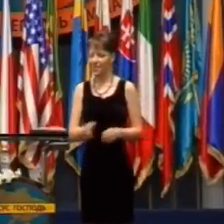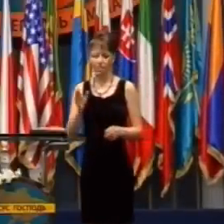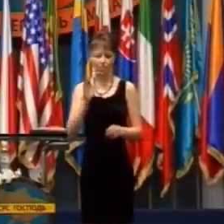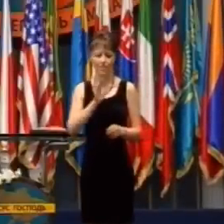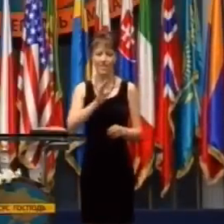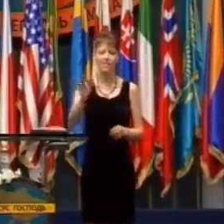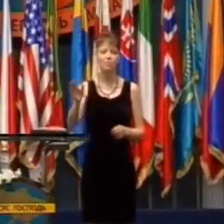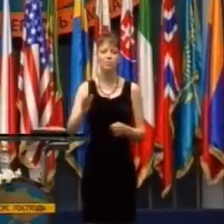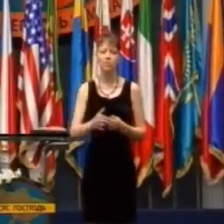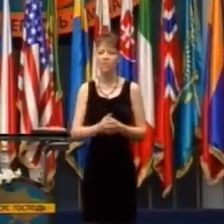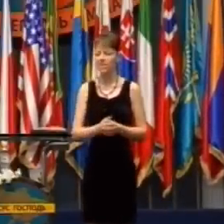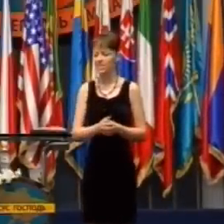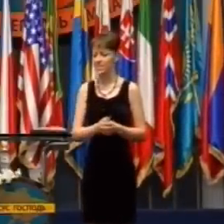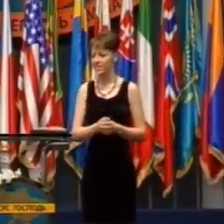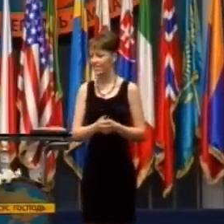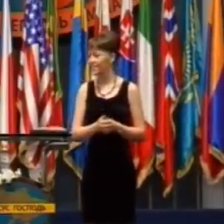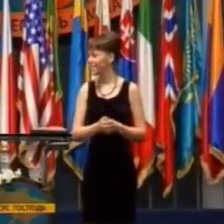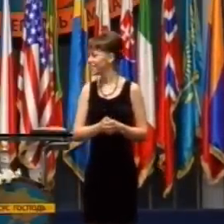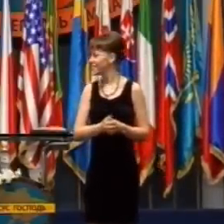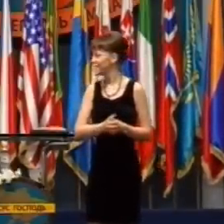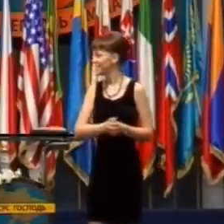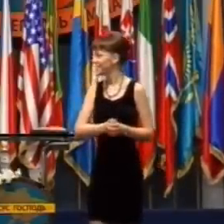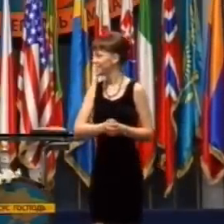A tak všade, kam ideme,